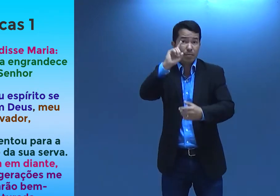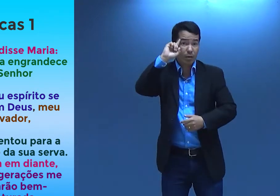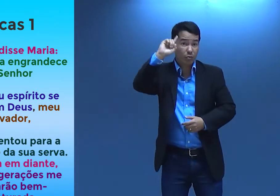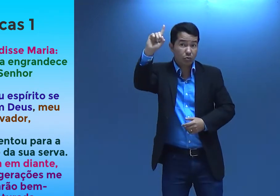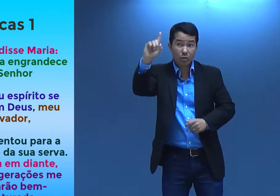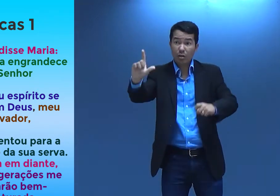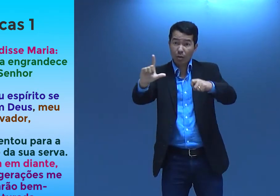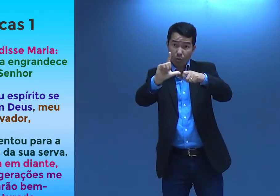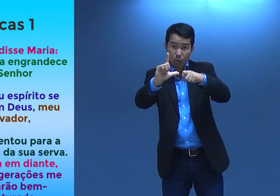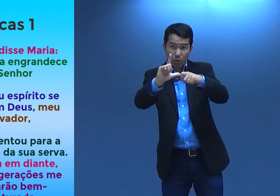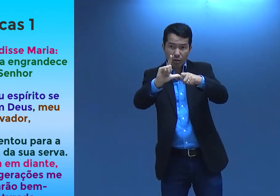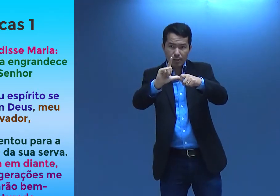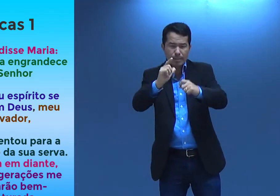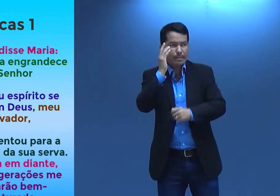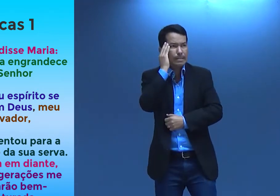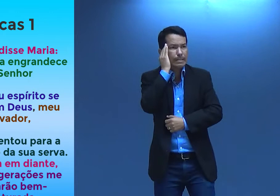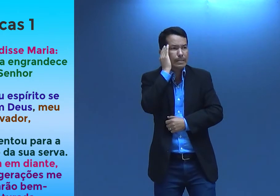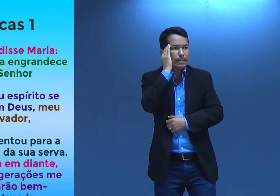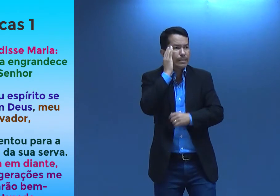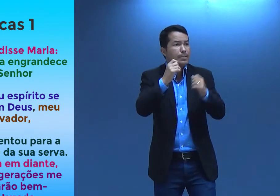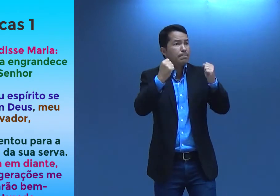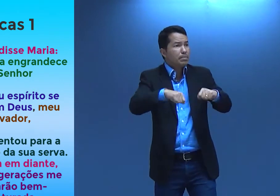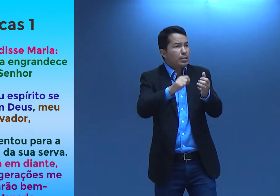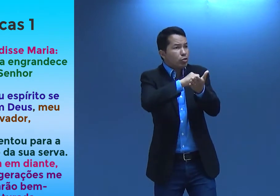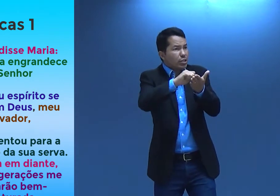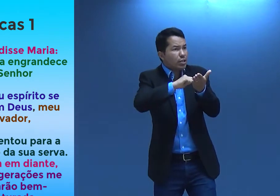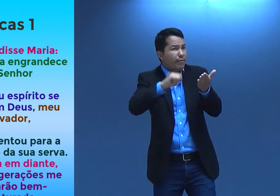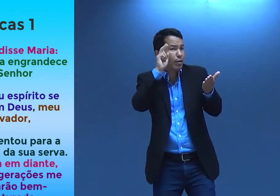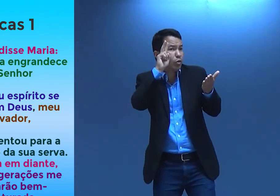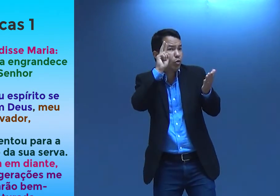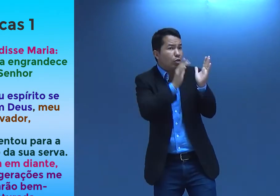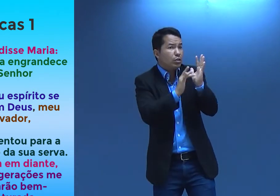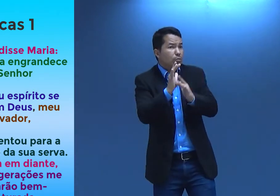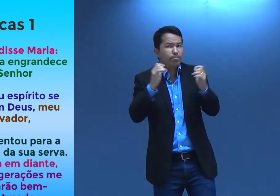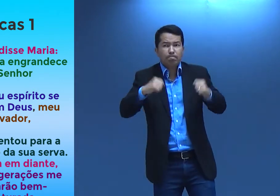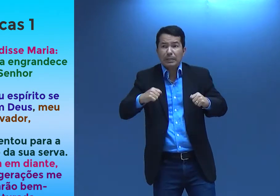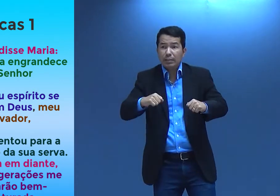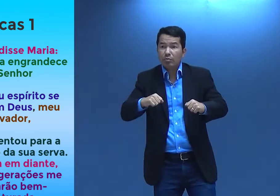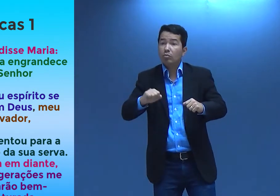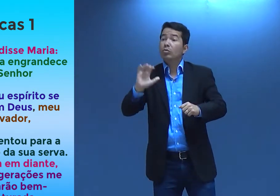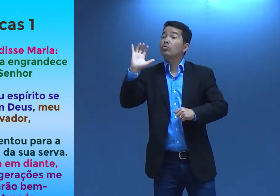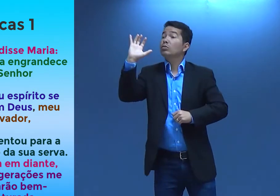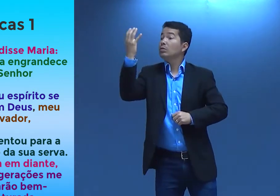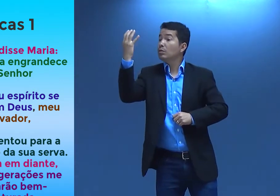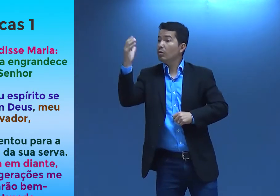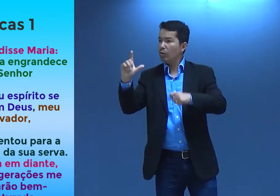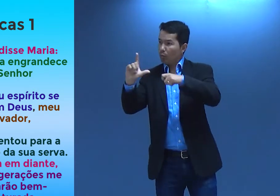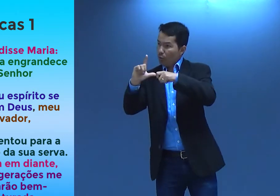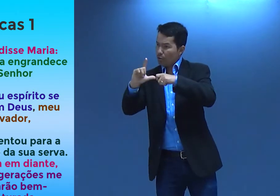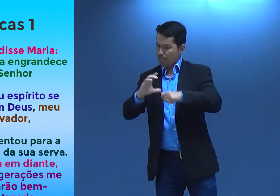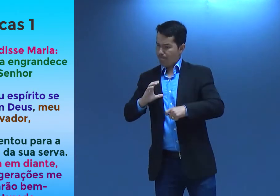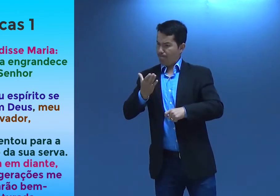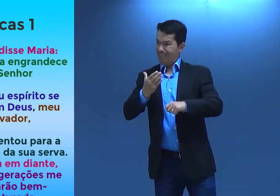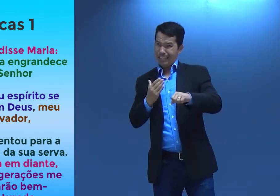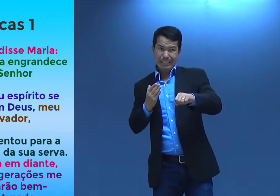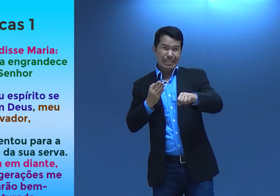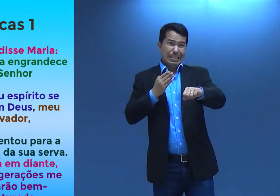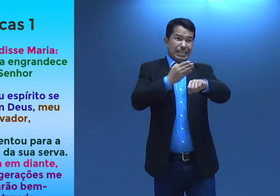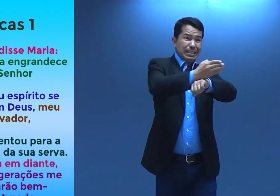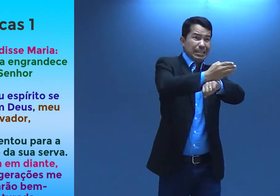Sempre. Aí teve um dia que Lucas ficou pensando, ai, eu preciso escrever a história de Jesus. E o que que aconteceu? Lucas teve